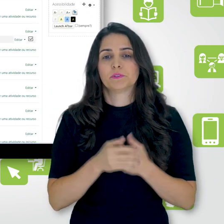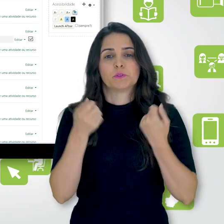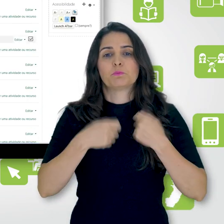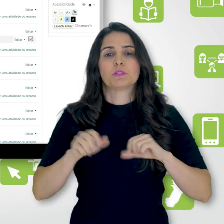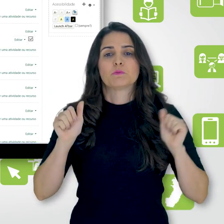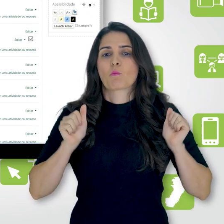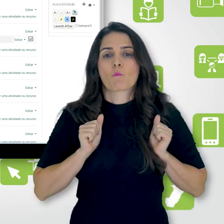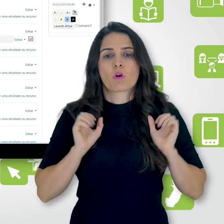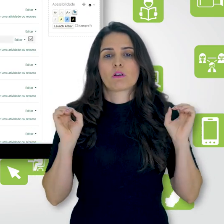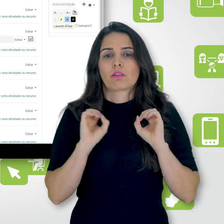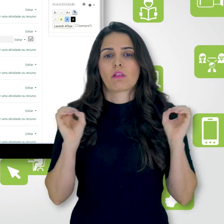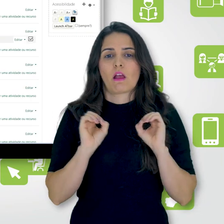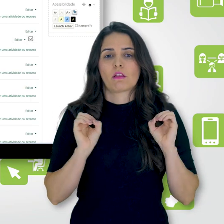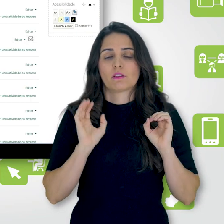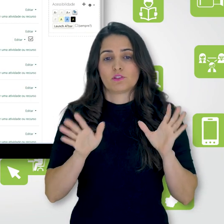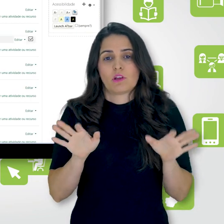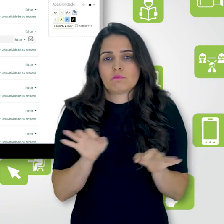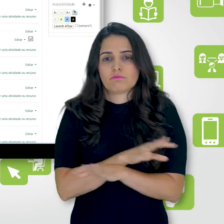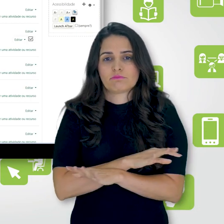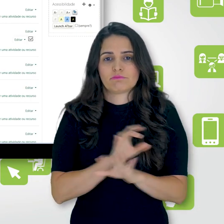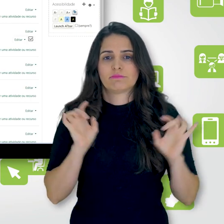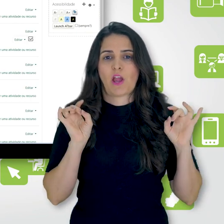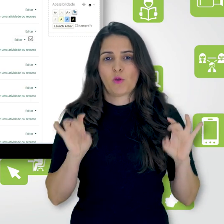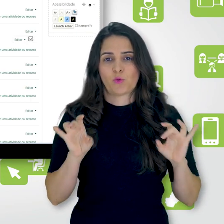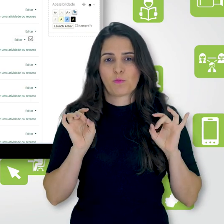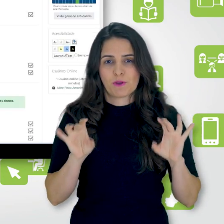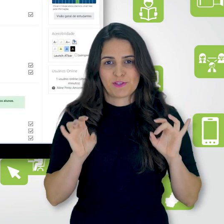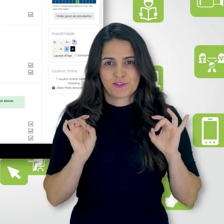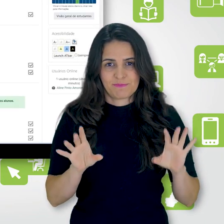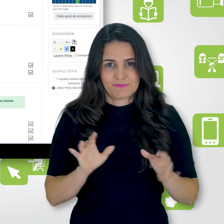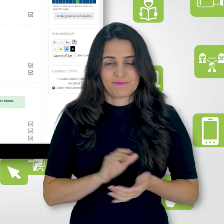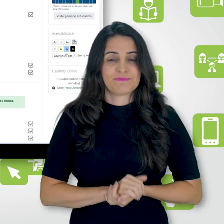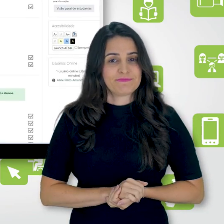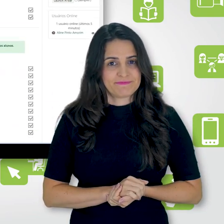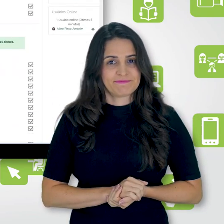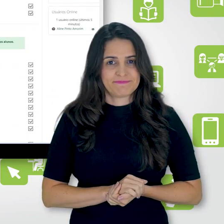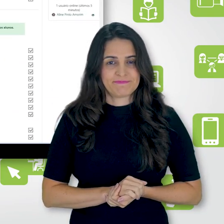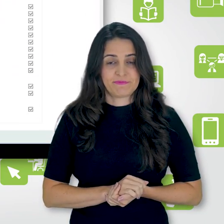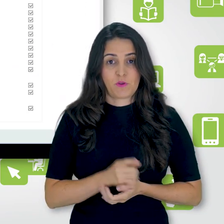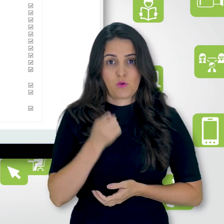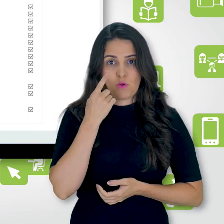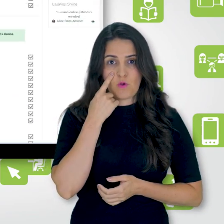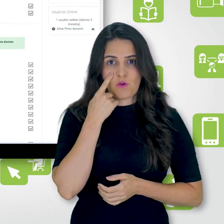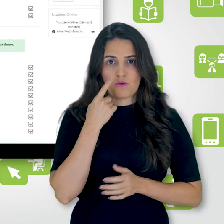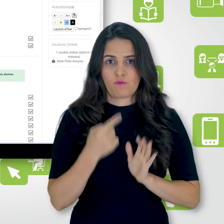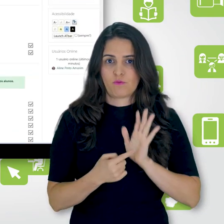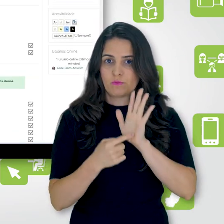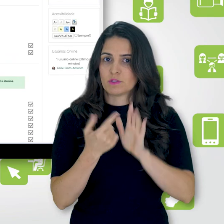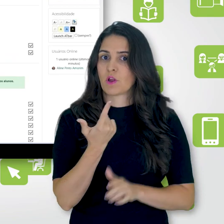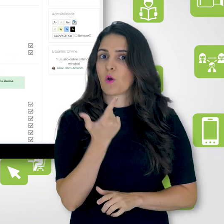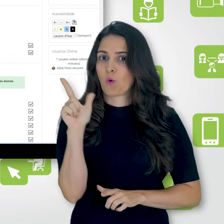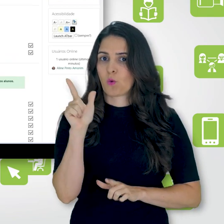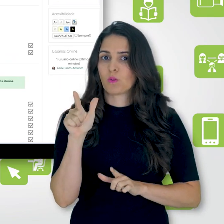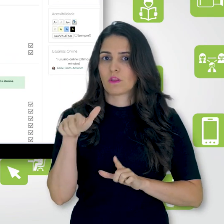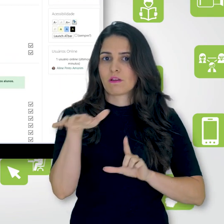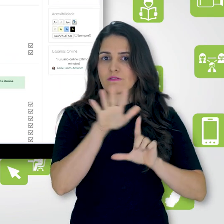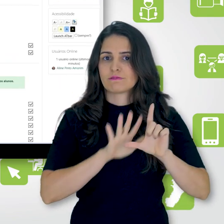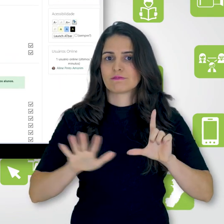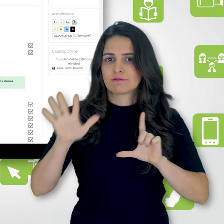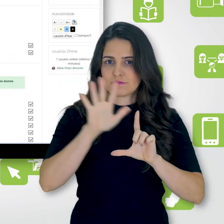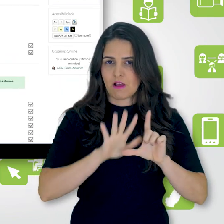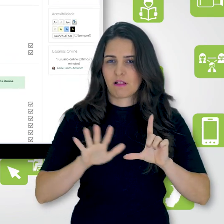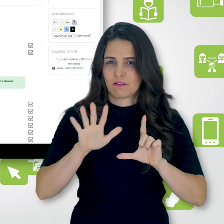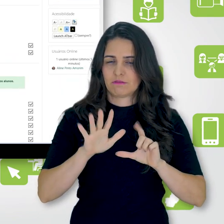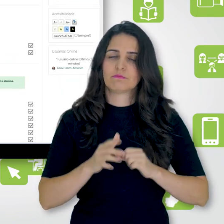não preciso fazer nada, que já vai vir assim. Porém, agora nós vamos para uma outra sala, onde eu já tenho diversos